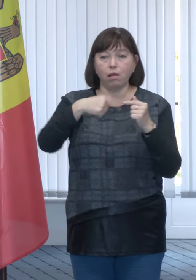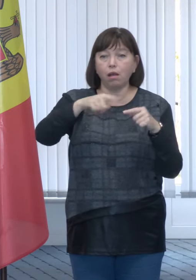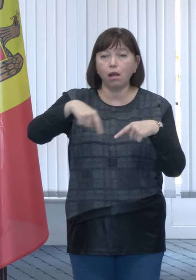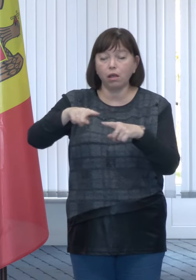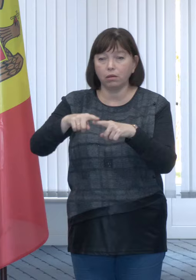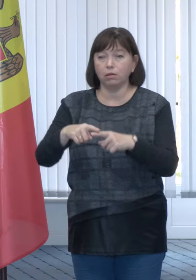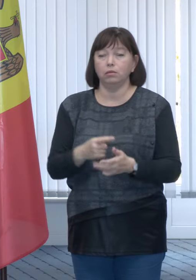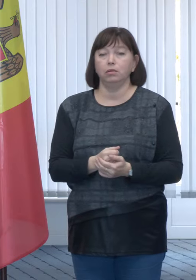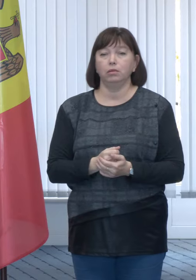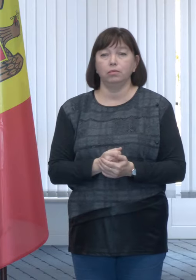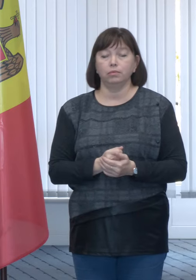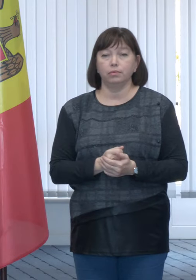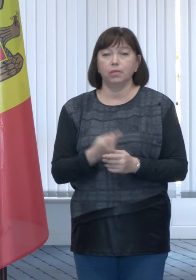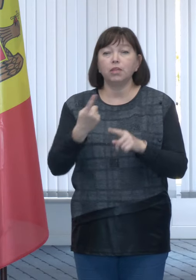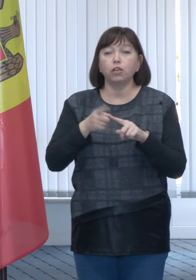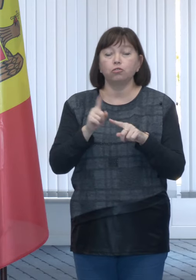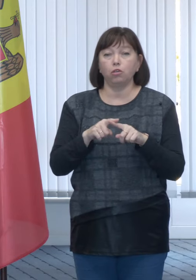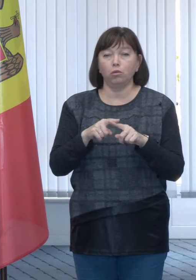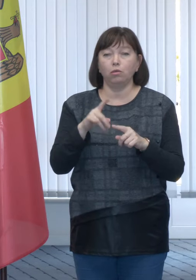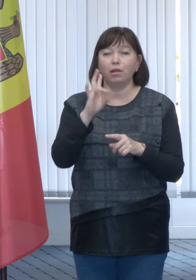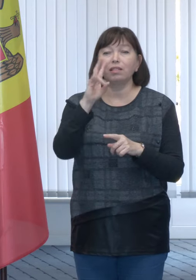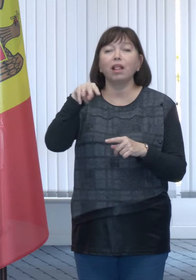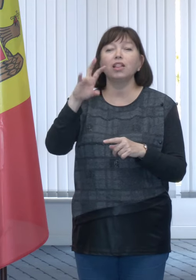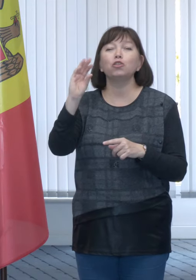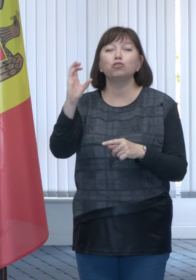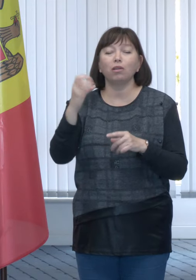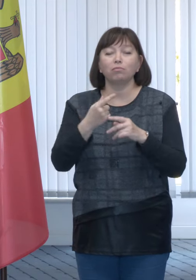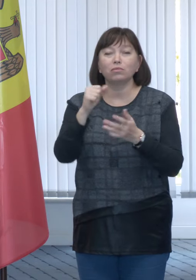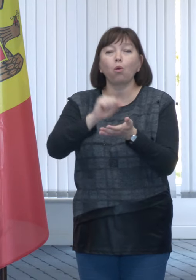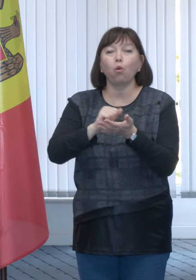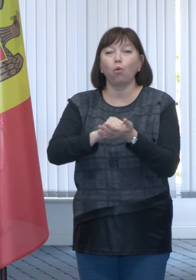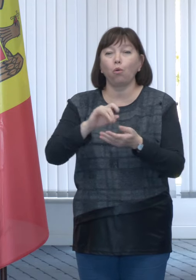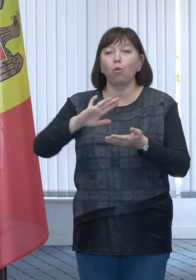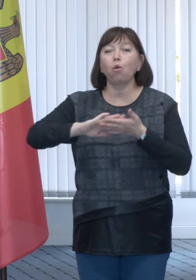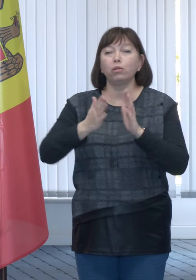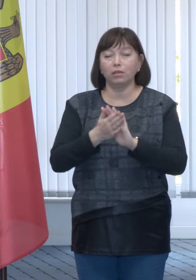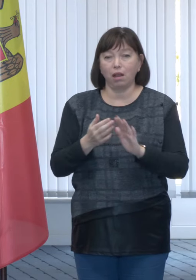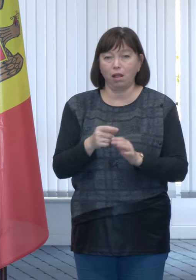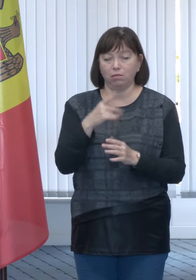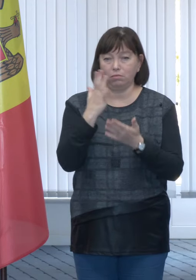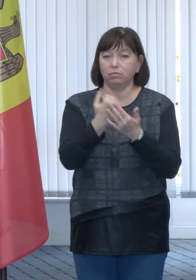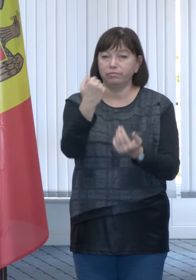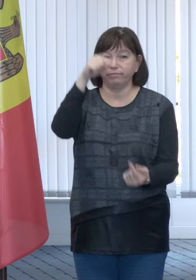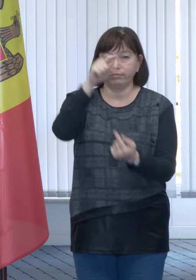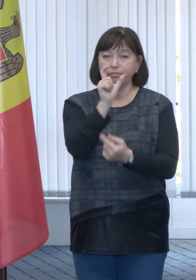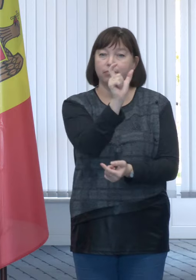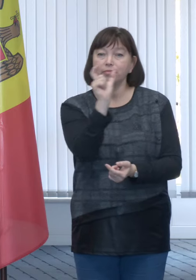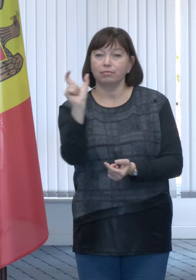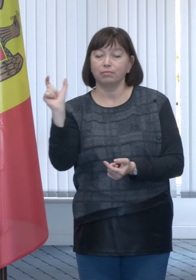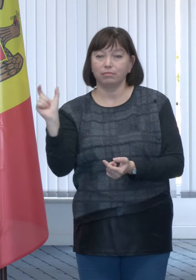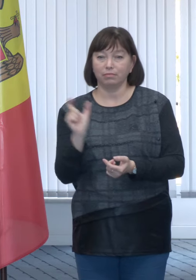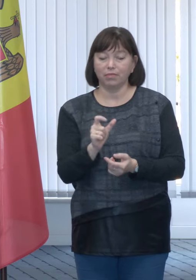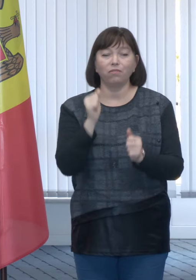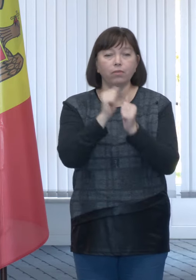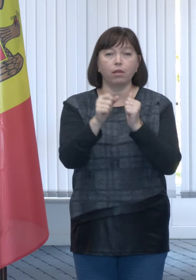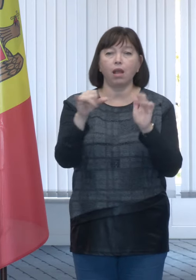prin prisma deci acelor NLC cum se spune număr deci unic specific gospodăriei pe fiecare sursă de